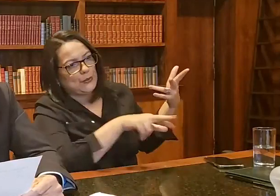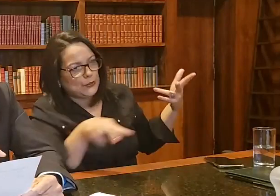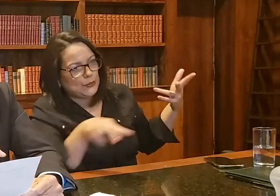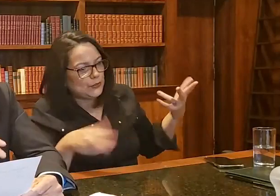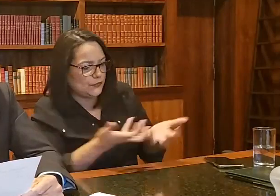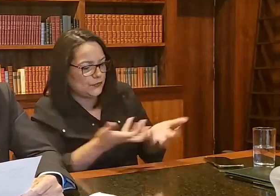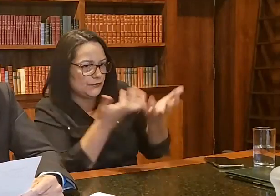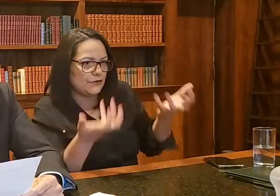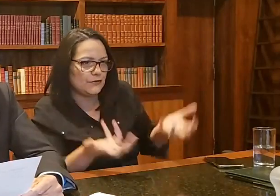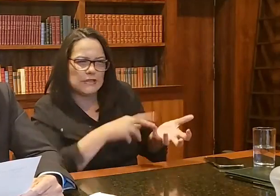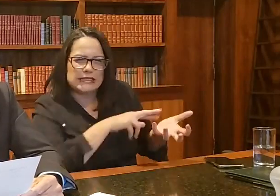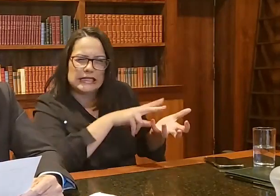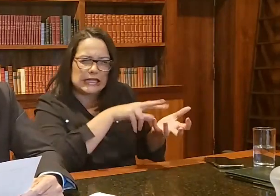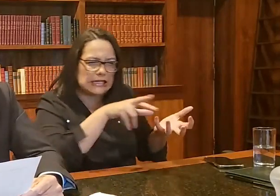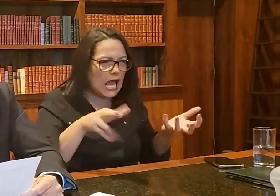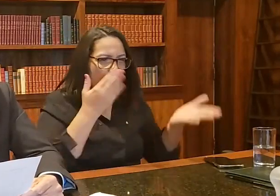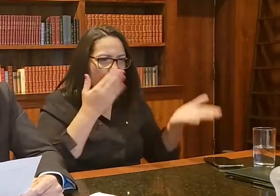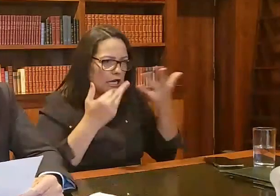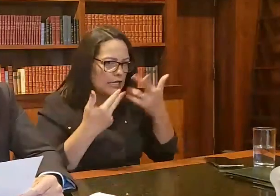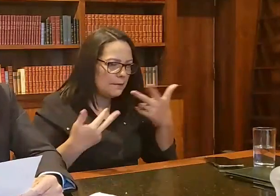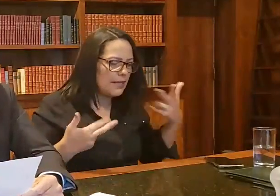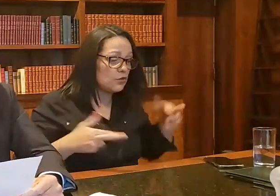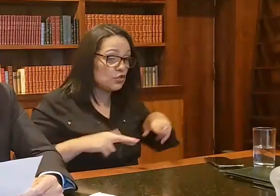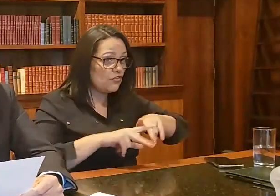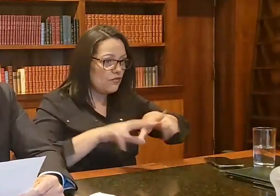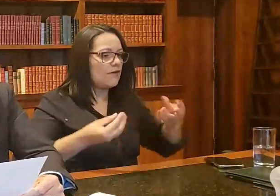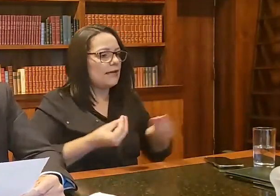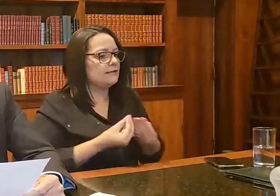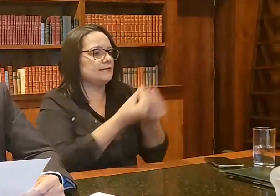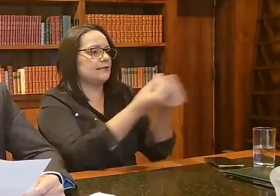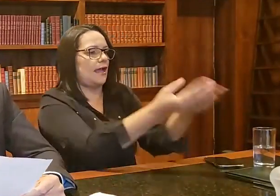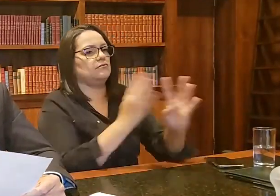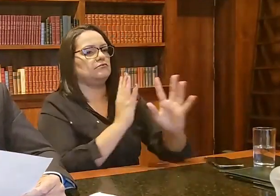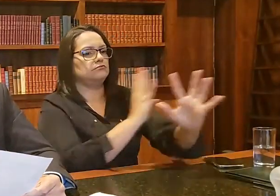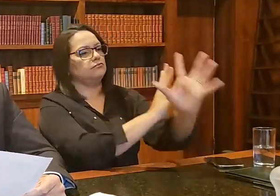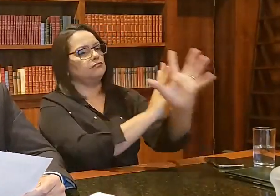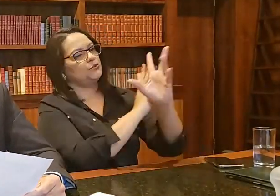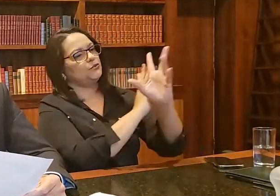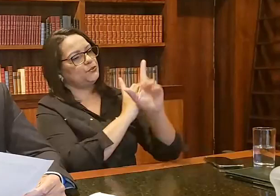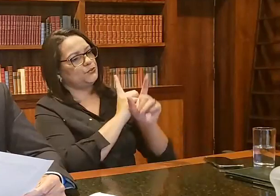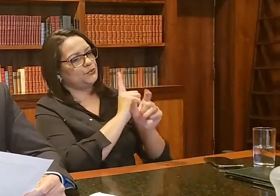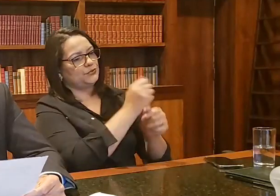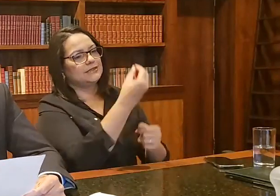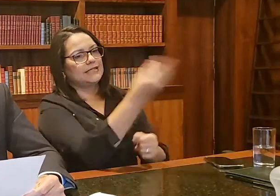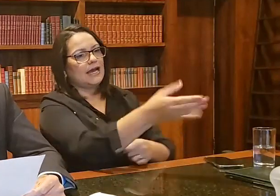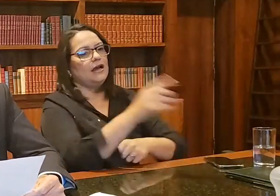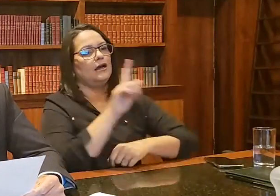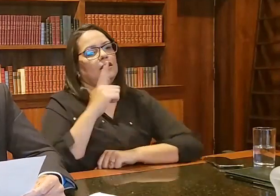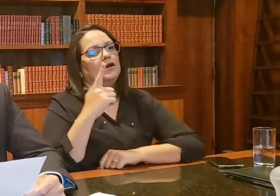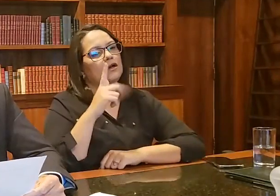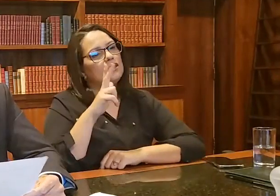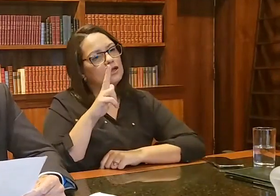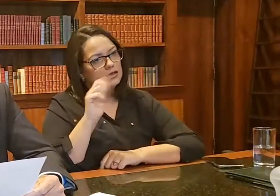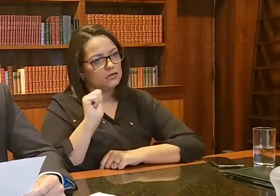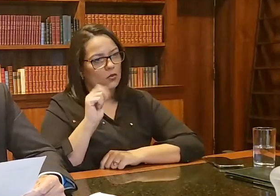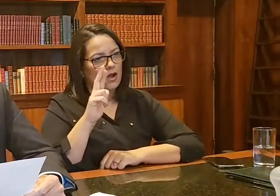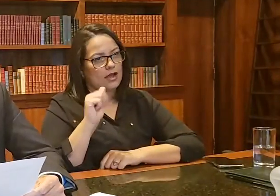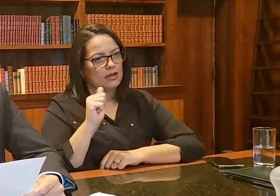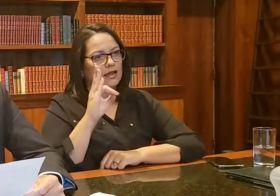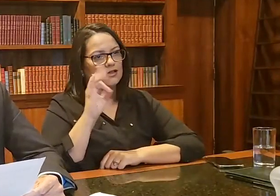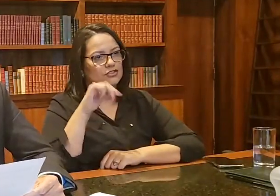alimentos, mais variados possíveis, para a população de Guaratinguetá. Então, eu agradeço muito